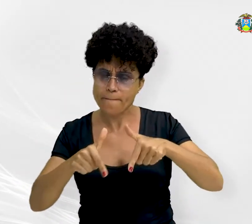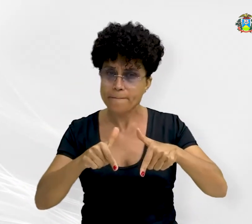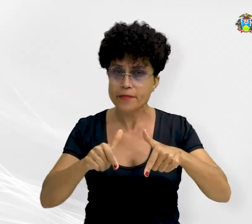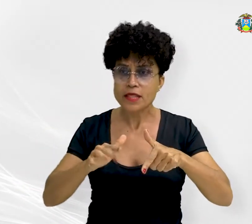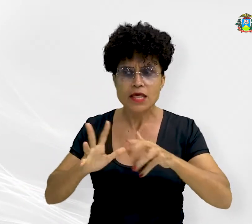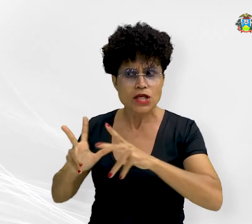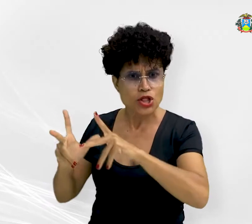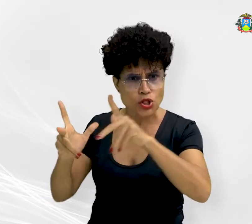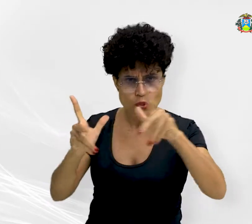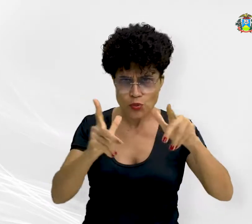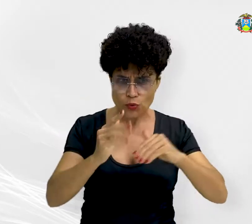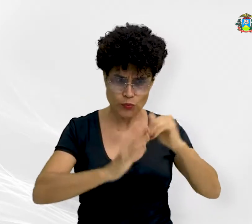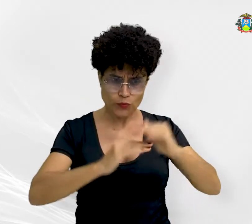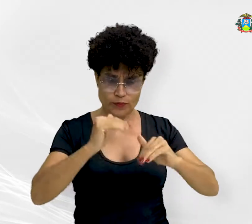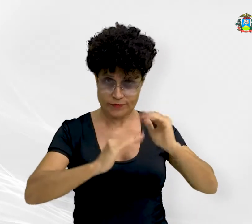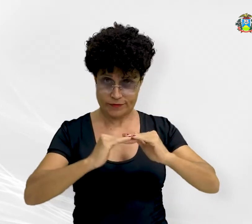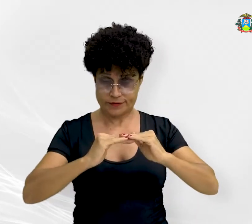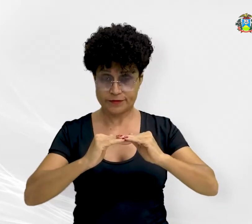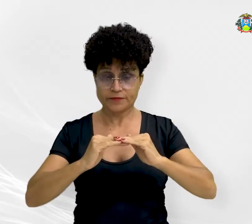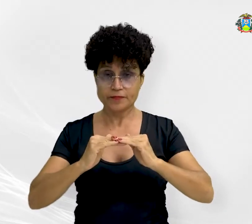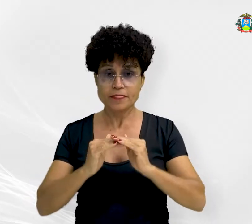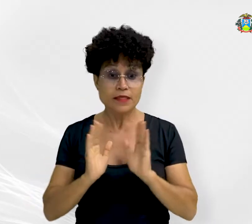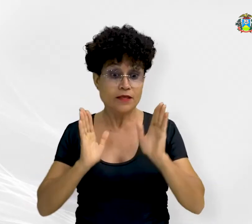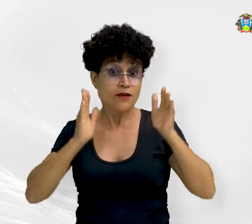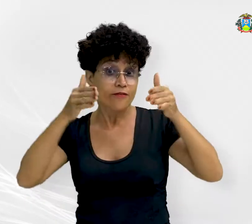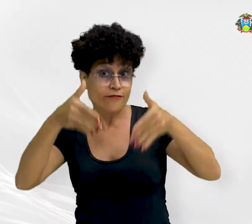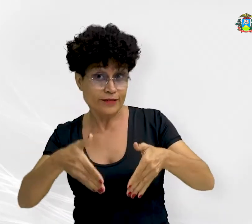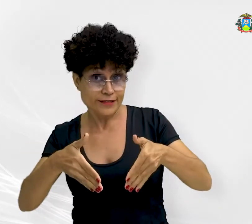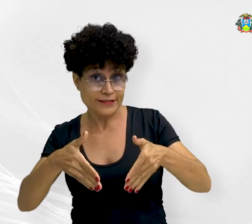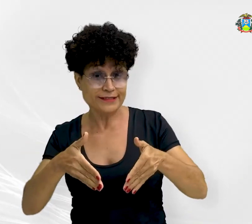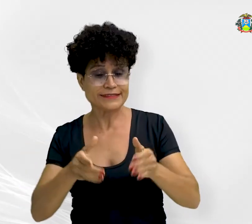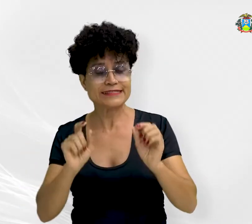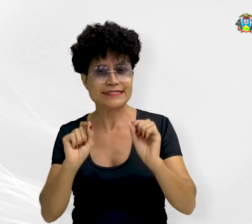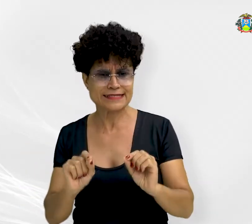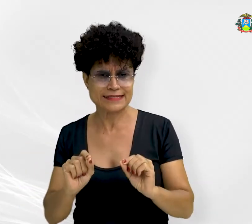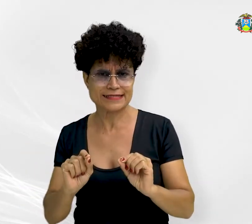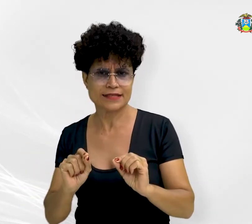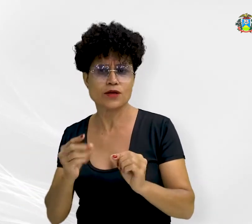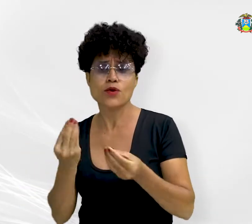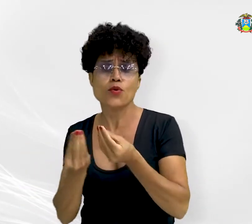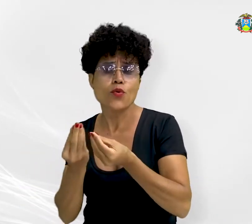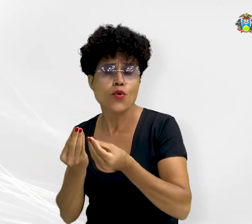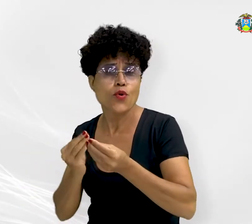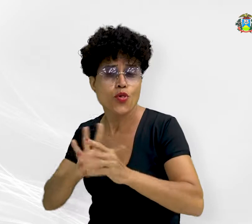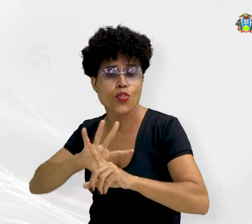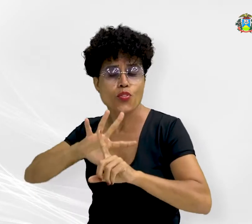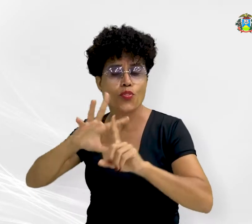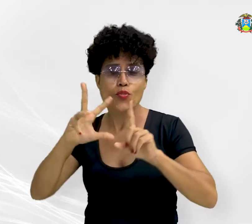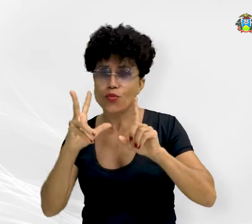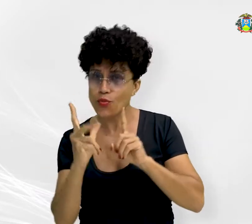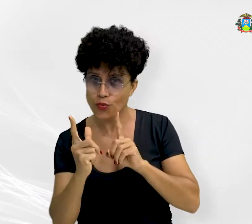esperado de todos os agentes ministeriais, voltado ao direcionamento dos rumos da instituição como um todo, afirmou.